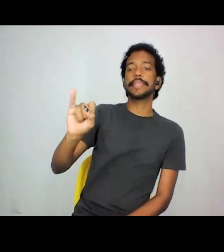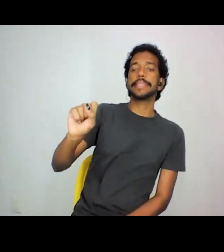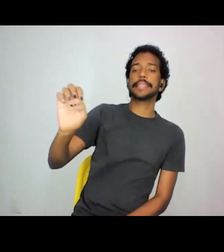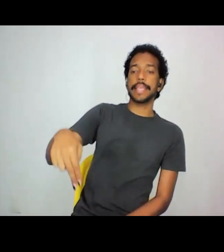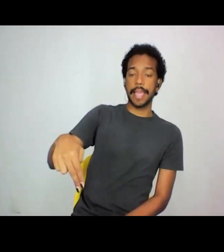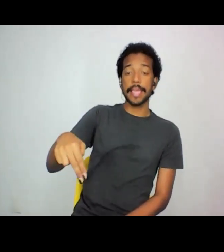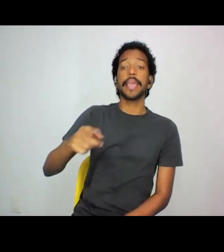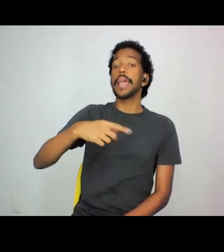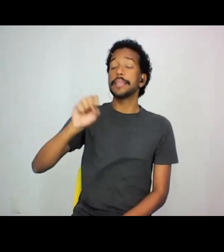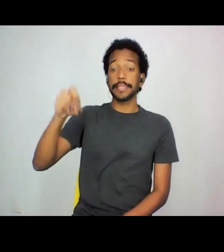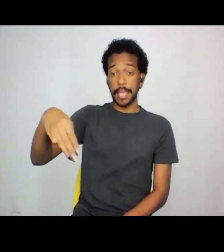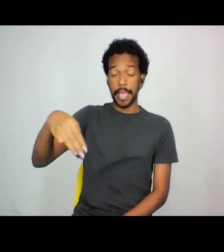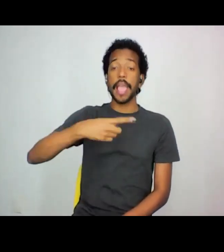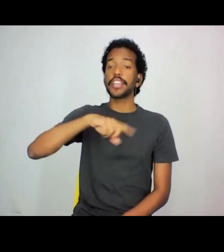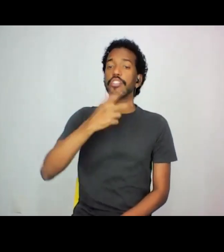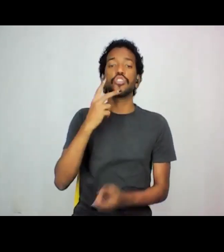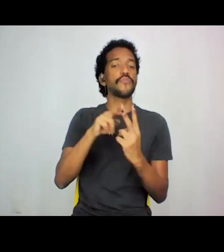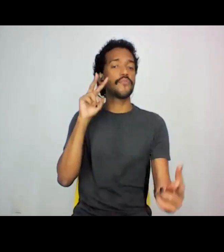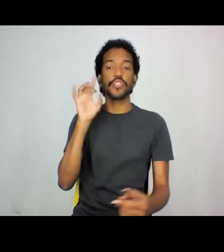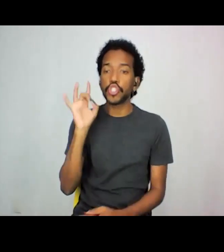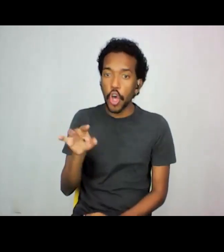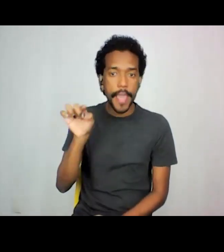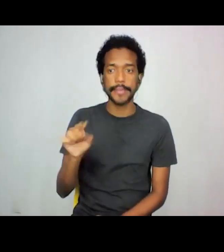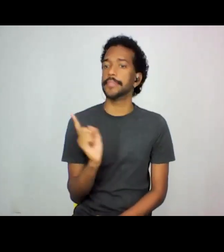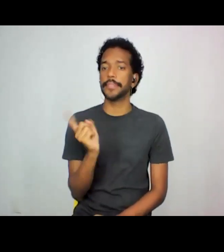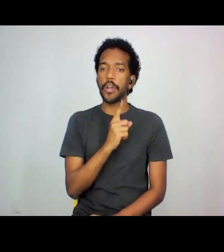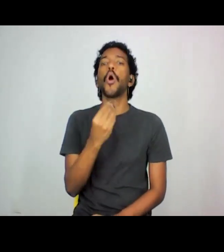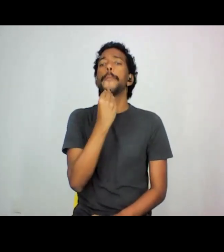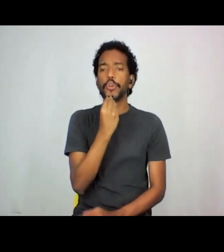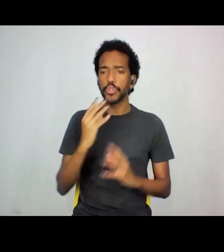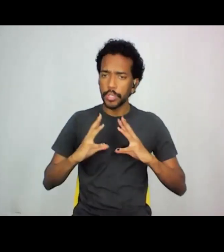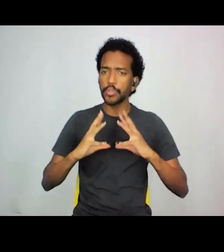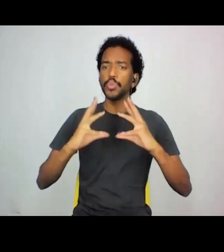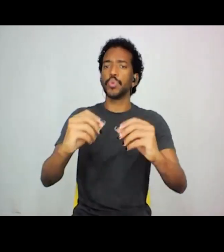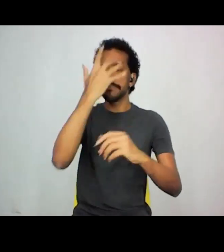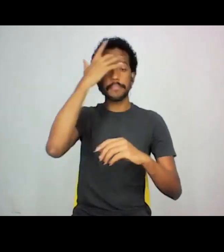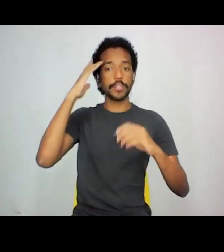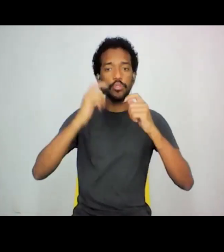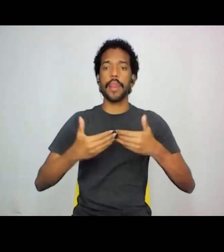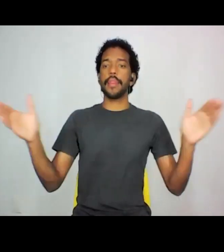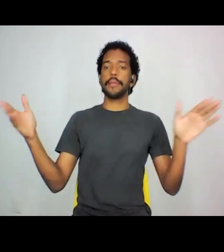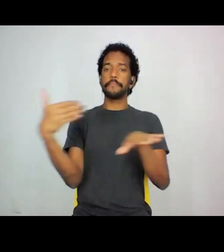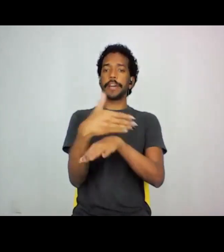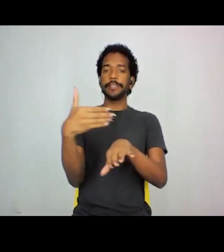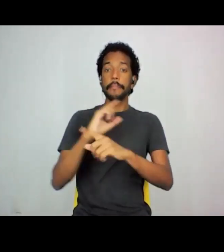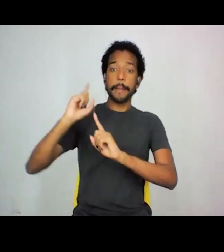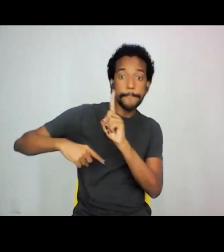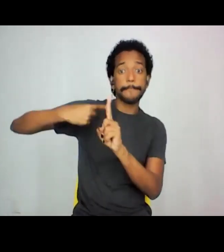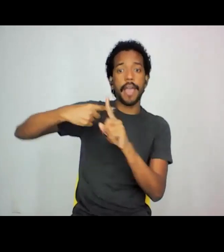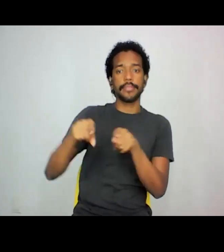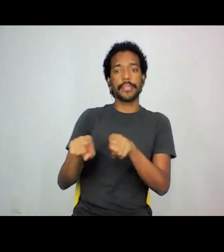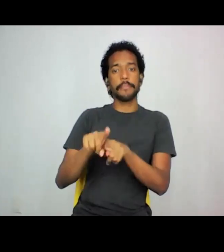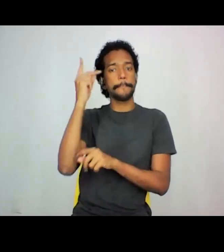encontro que a gente vai estar só aqui na virtualidade, que oportunize a participação de várias pessoas, mas a gente também vai estar em todo o território